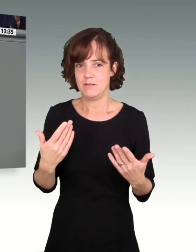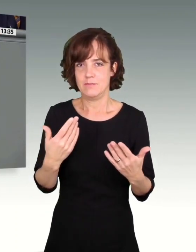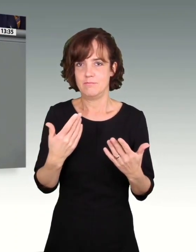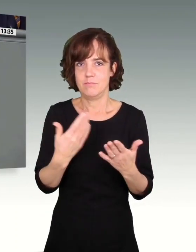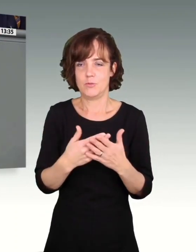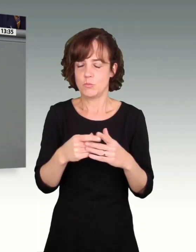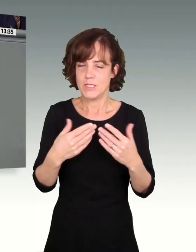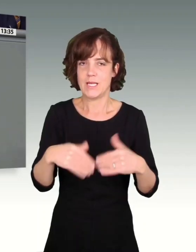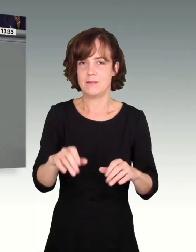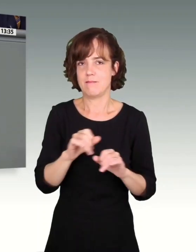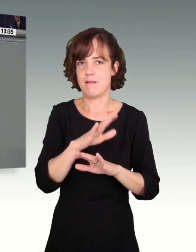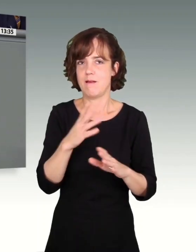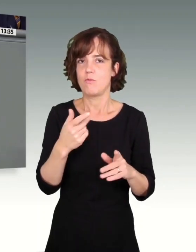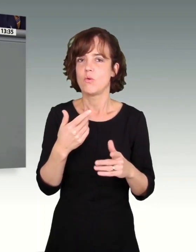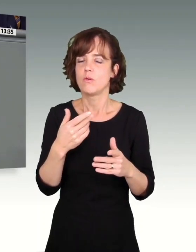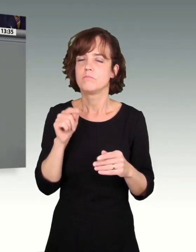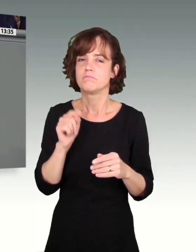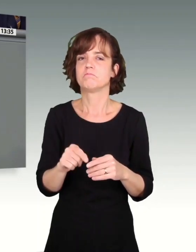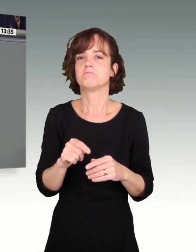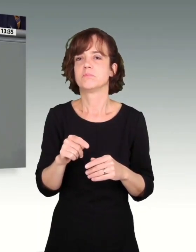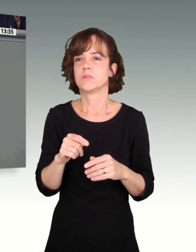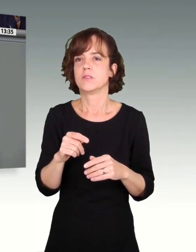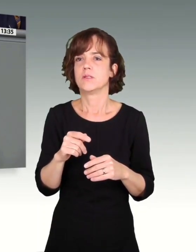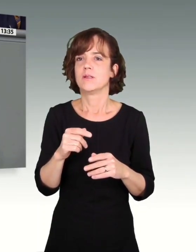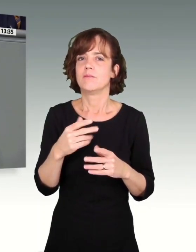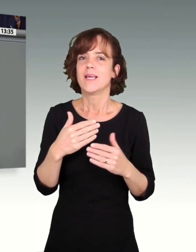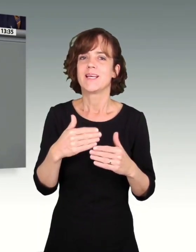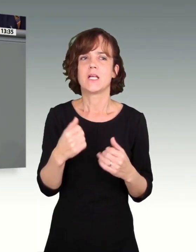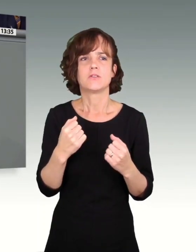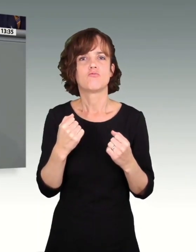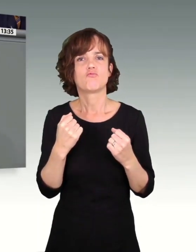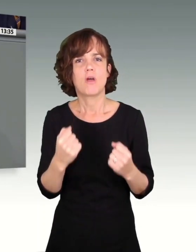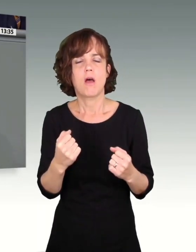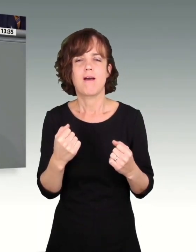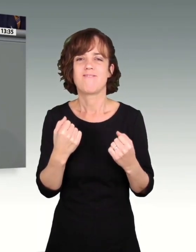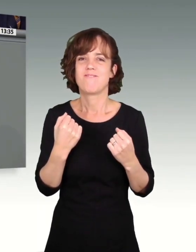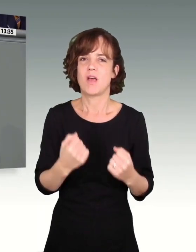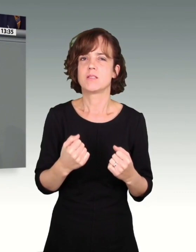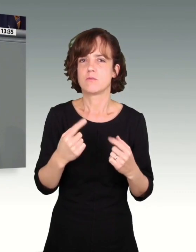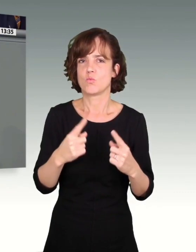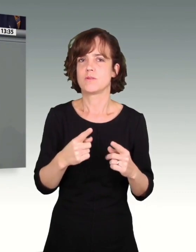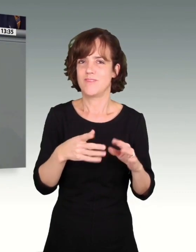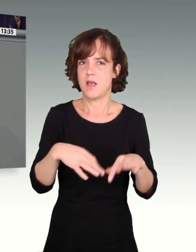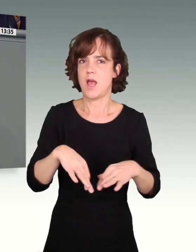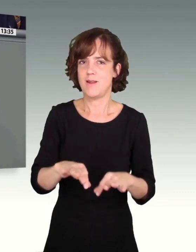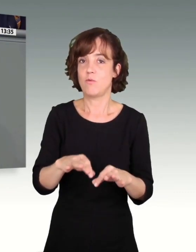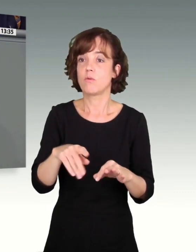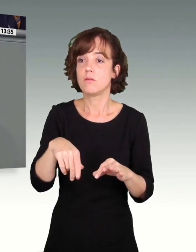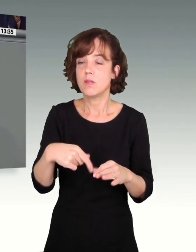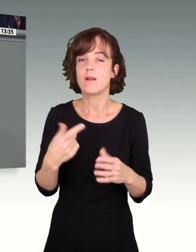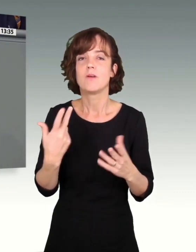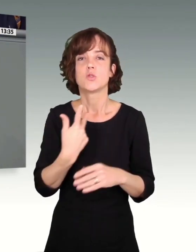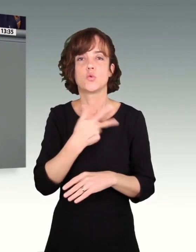setzen. Und ich glaube, dass man da wieder zu starren und festen Grenzen zurückkommen müsste, um damit auch die